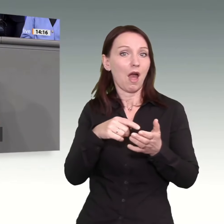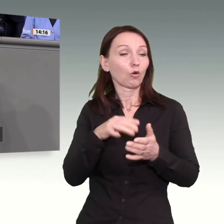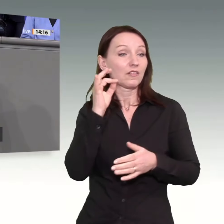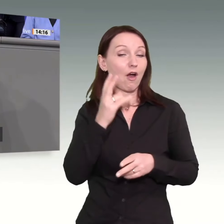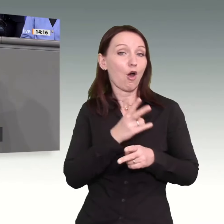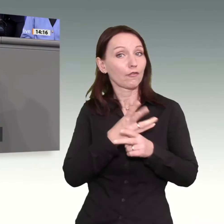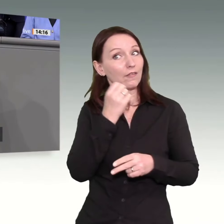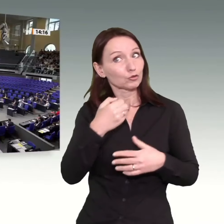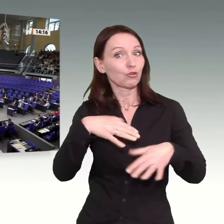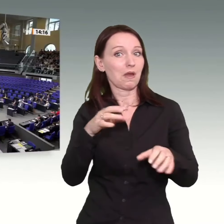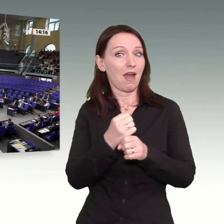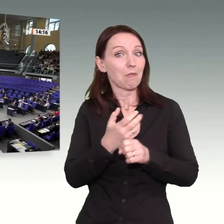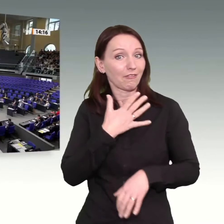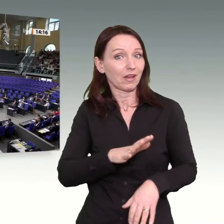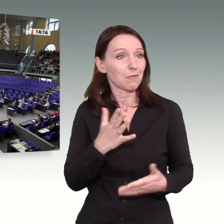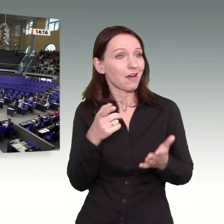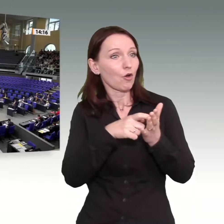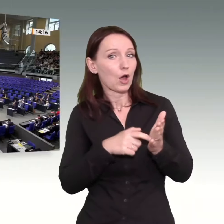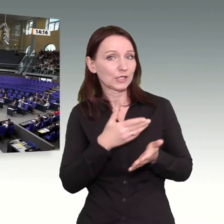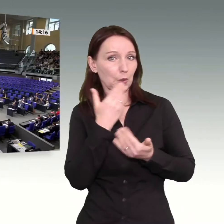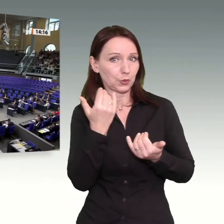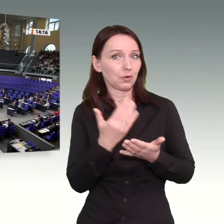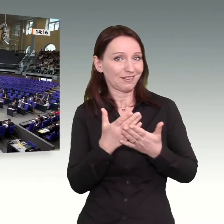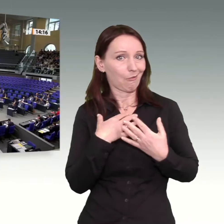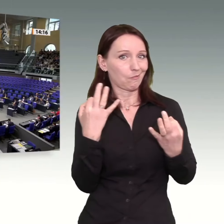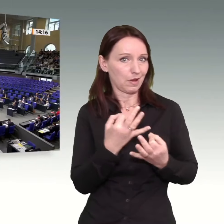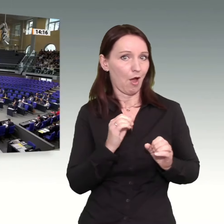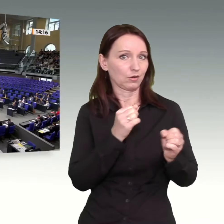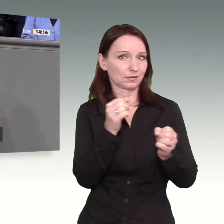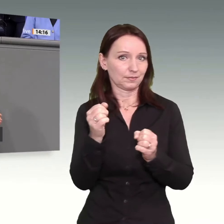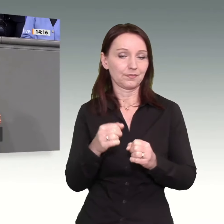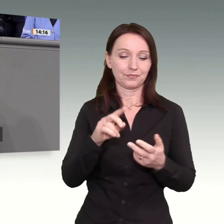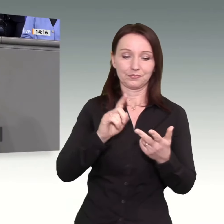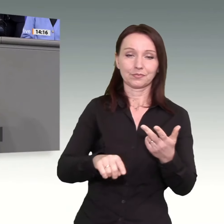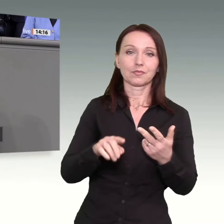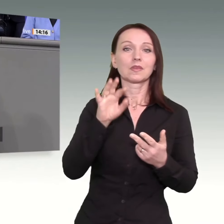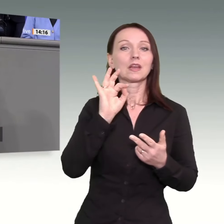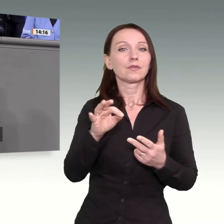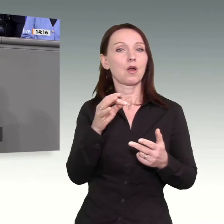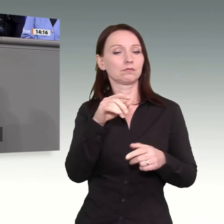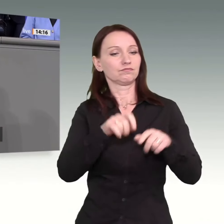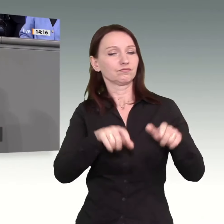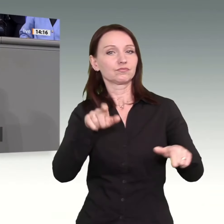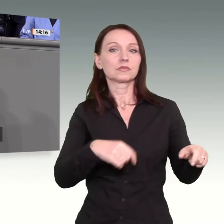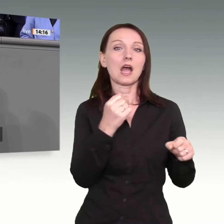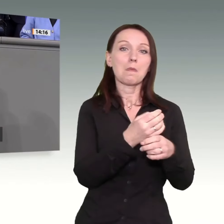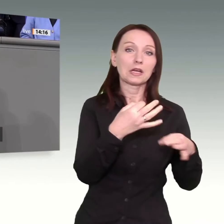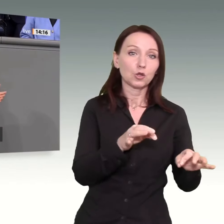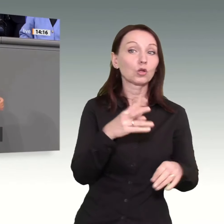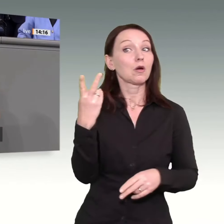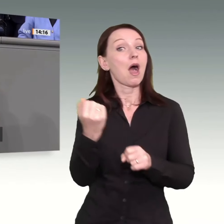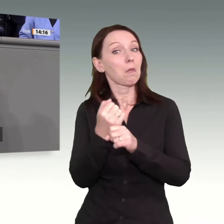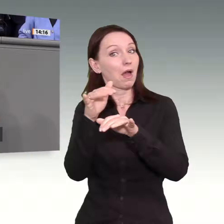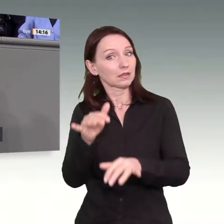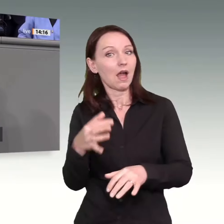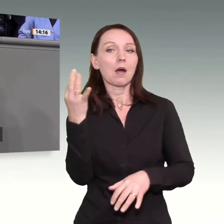Drittens. Wir brauchen mehr Qualifizierung und Weiterbildung von Arbeitslosen, aber auch von Erwerbstätigen. Die Koalition